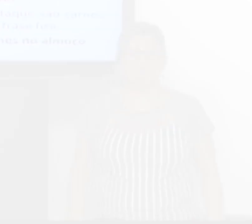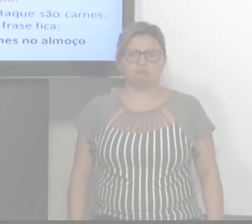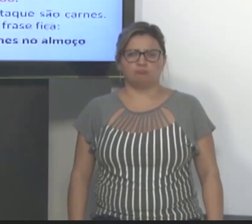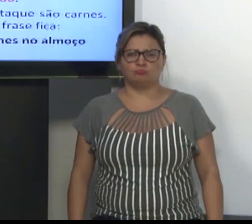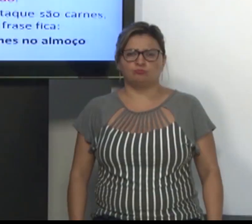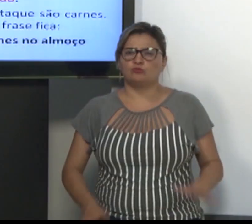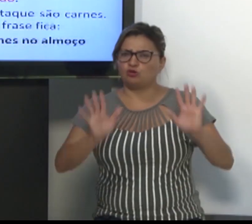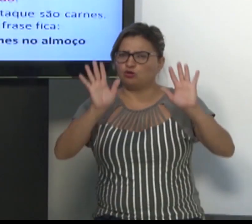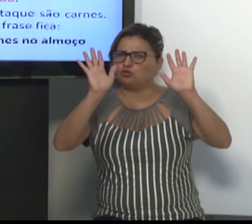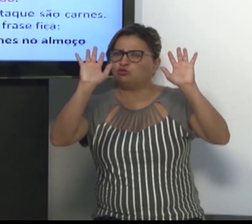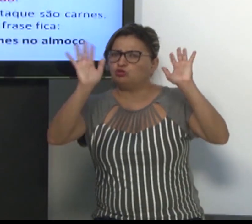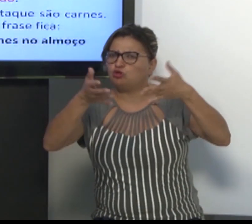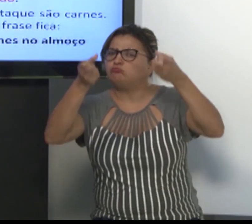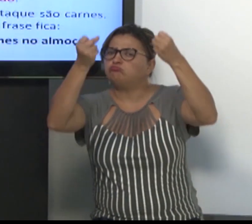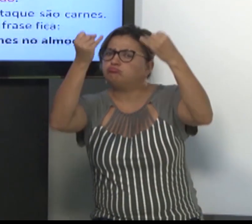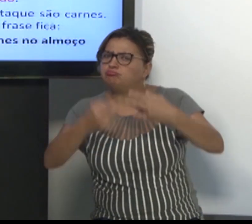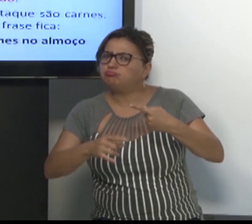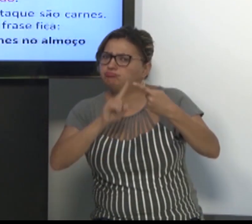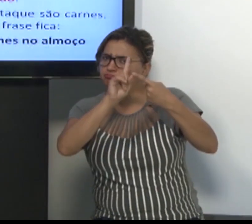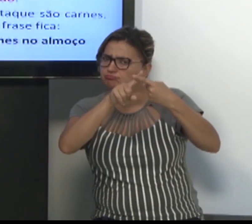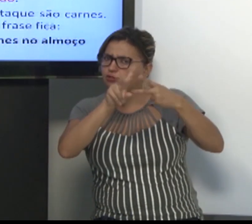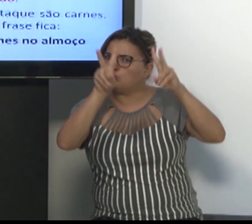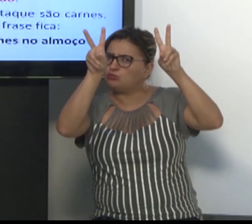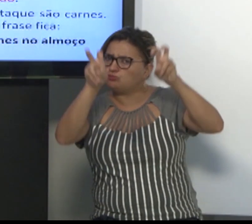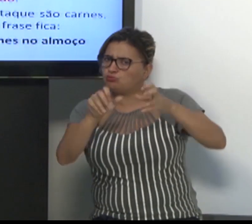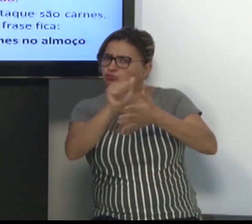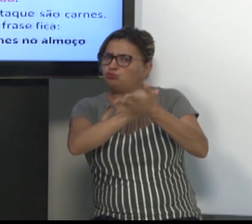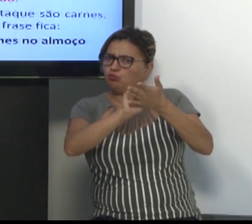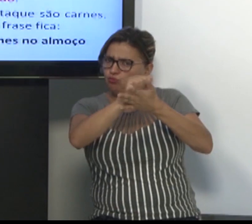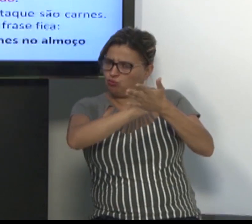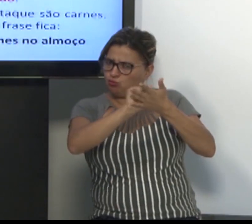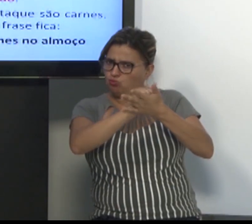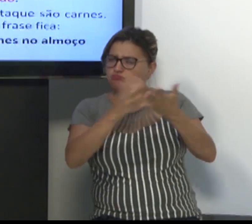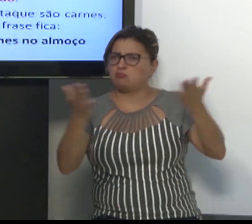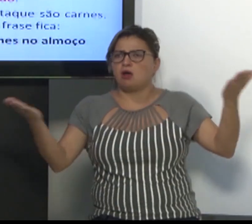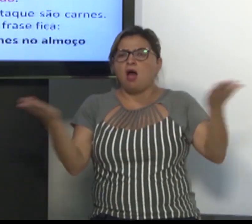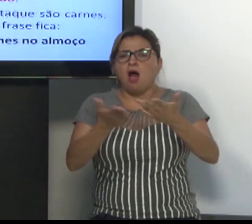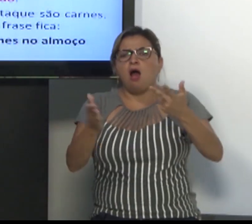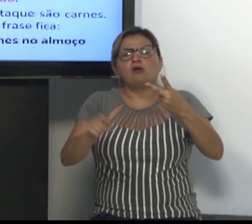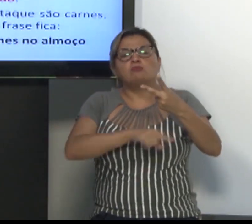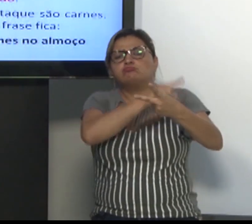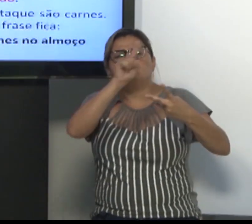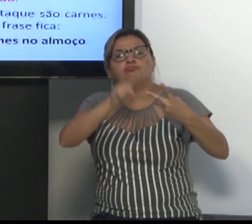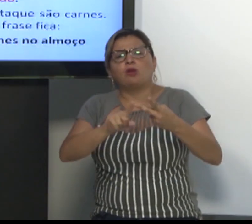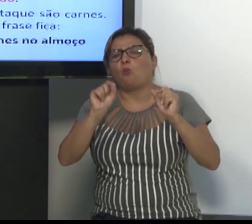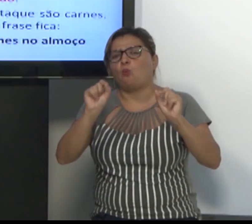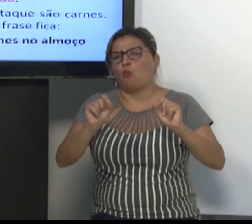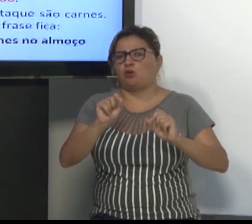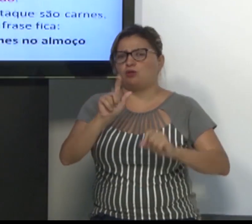Agora, vamos ver sobre a síntese da generalização.